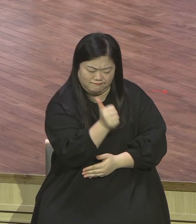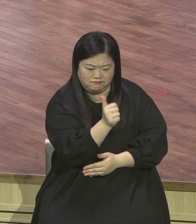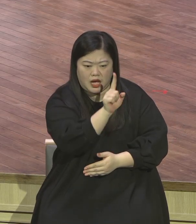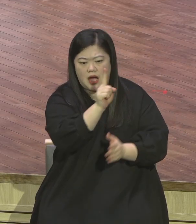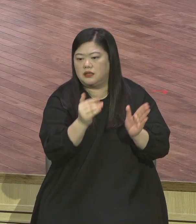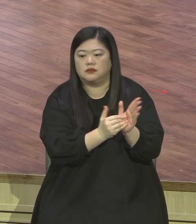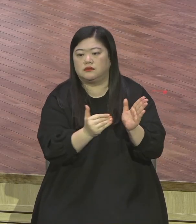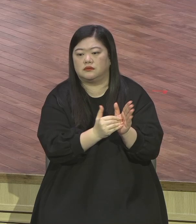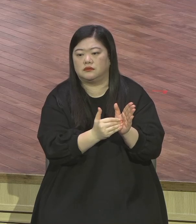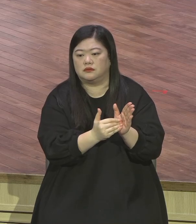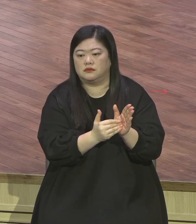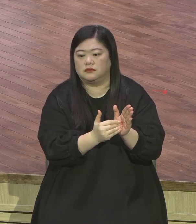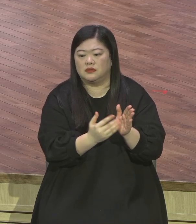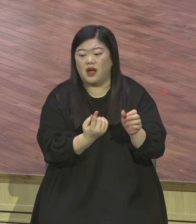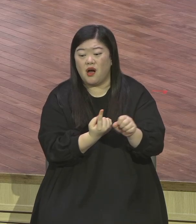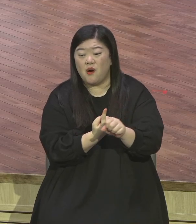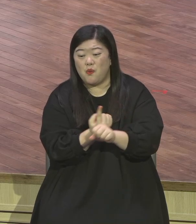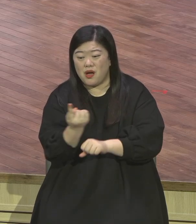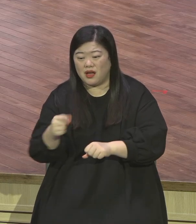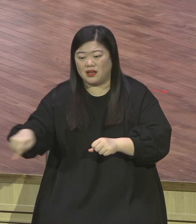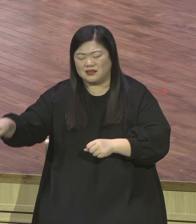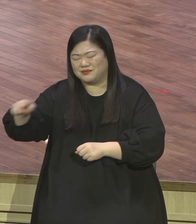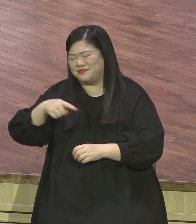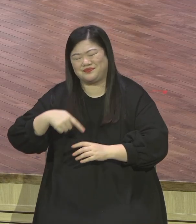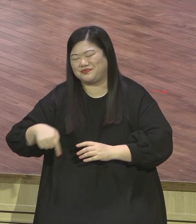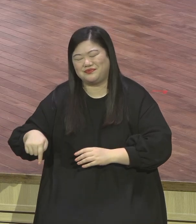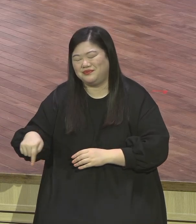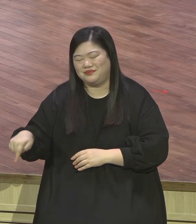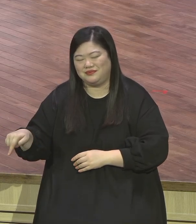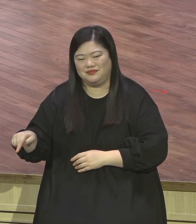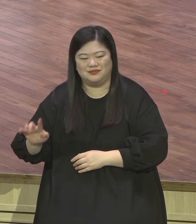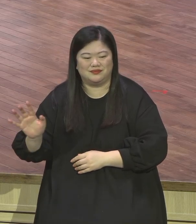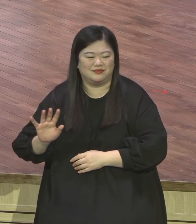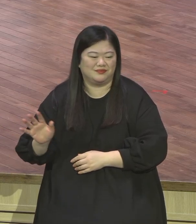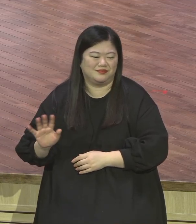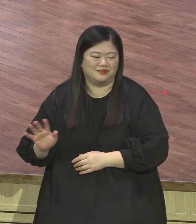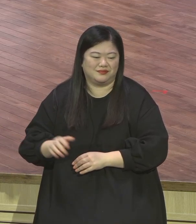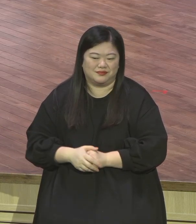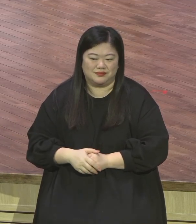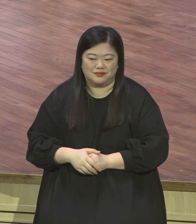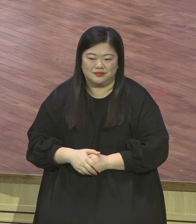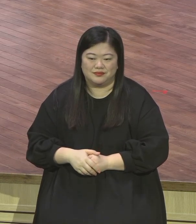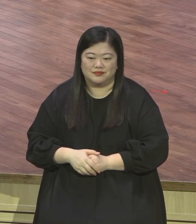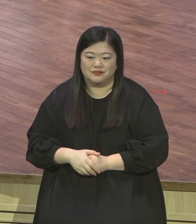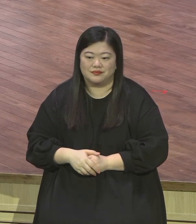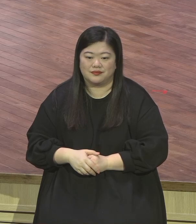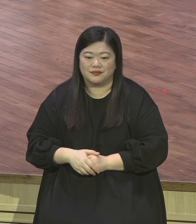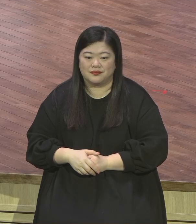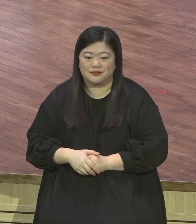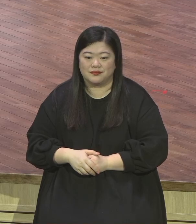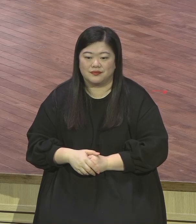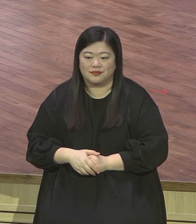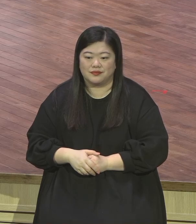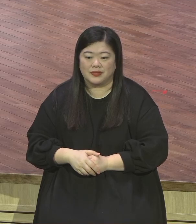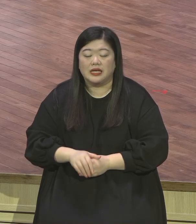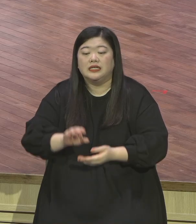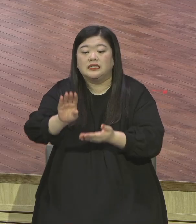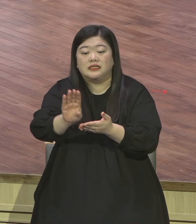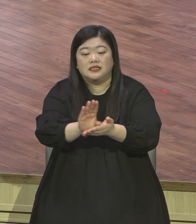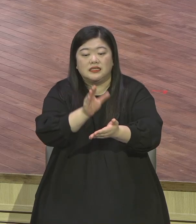지식 그거 다 초등학문에 말장난이야 그거다 오늘 진리가 내 딱 거짓이 돼 그리스도를 아는 거지 가장 고성한